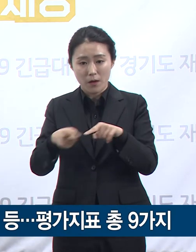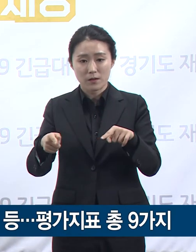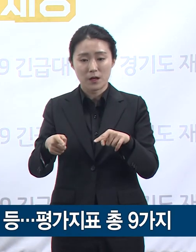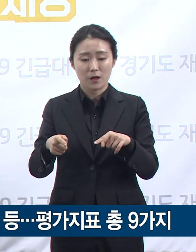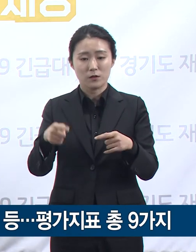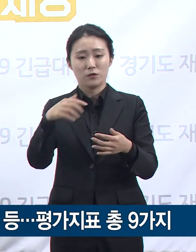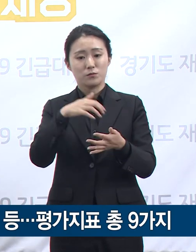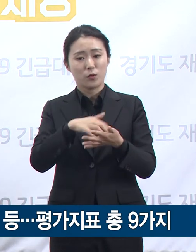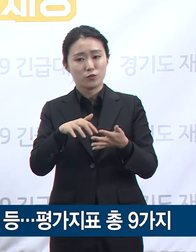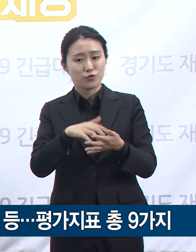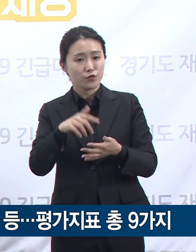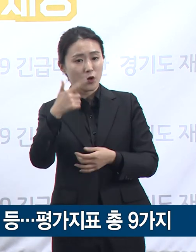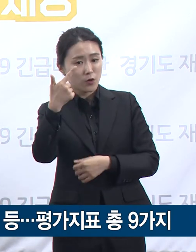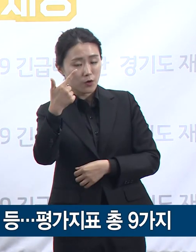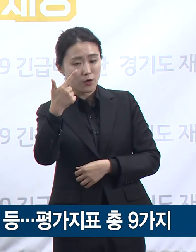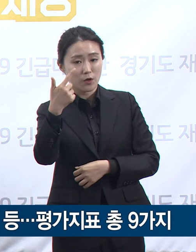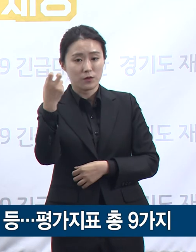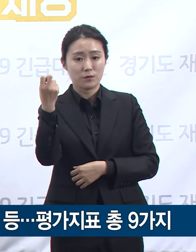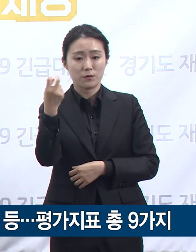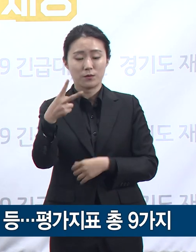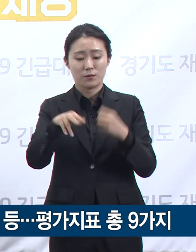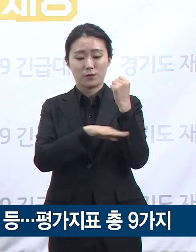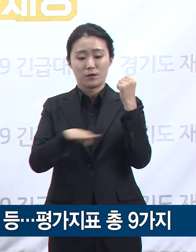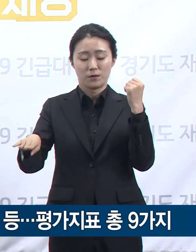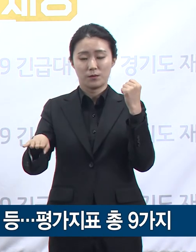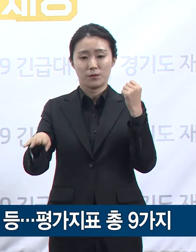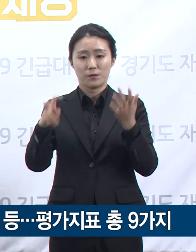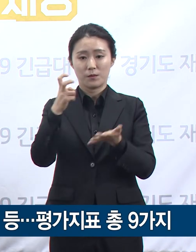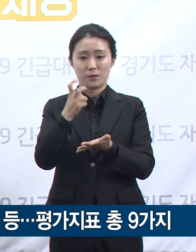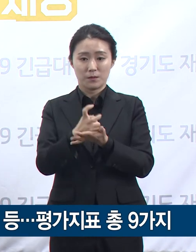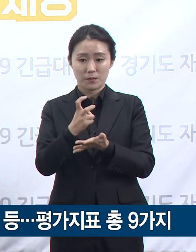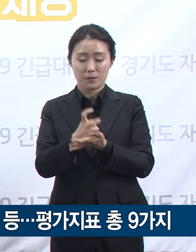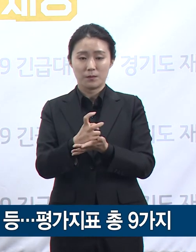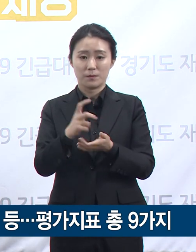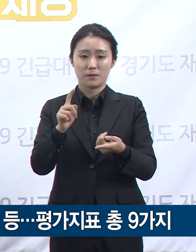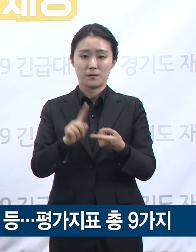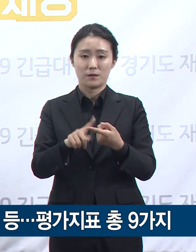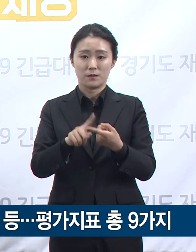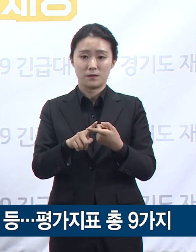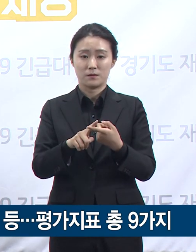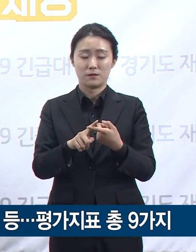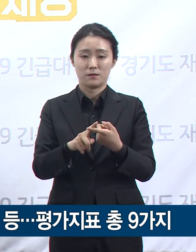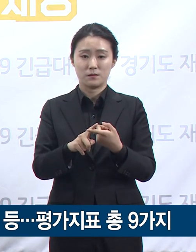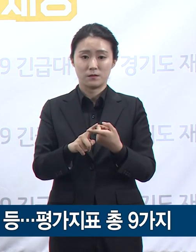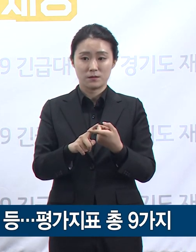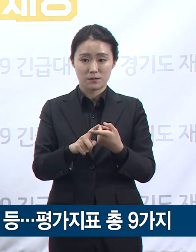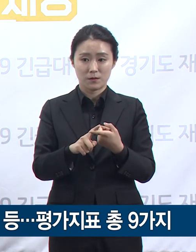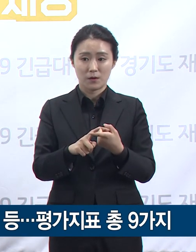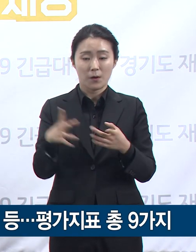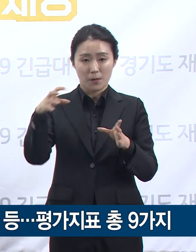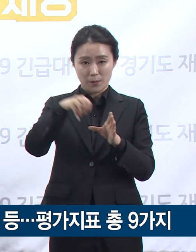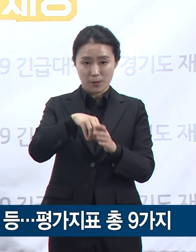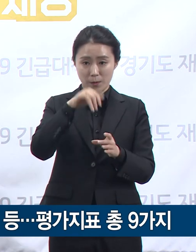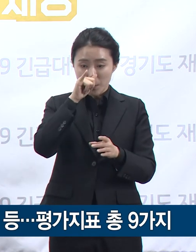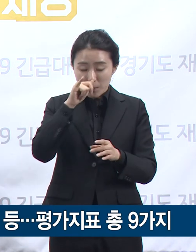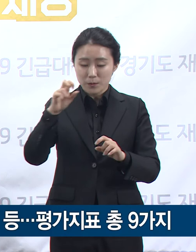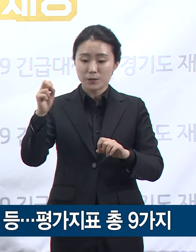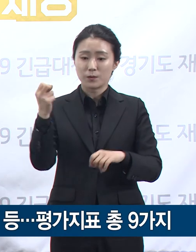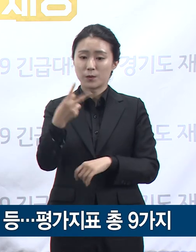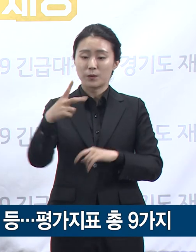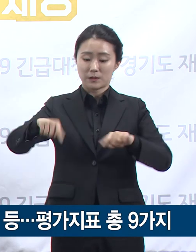지침의 기본 방향을 적용하였고 관리성을 추가하여 참석자의 특정 가능 여부를 포함시켰습니다.